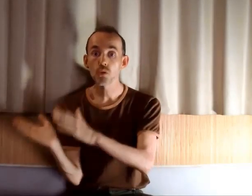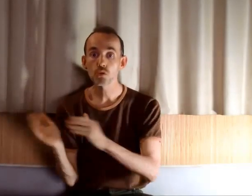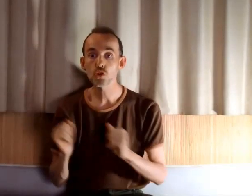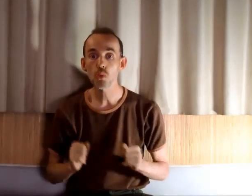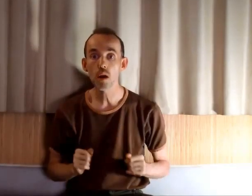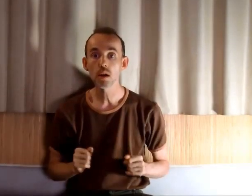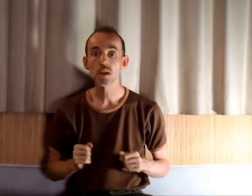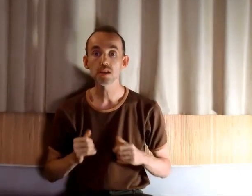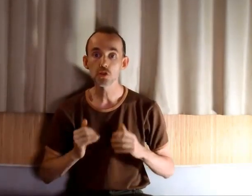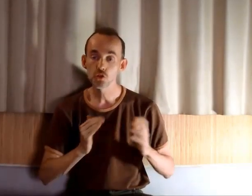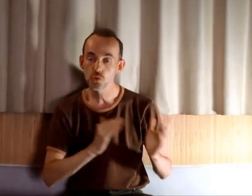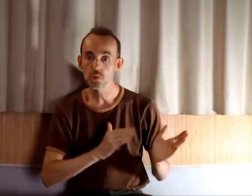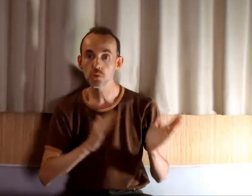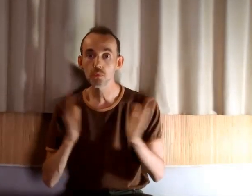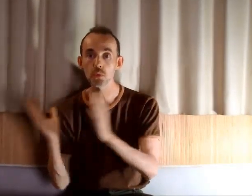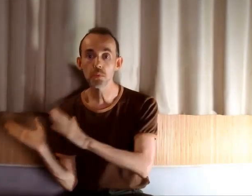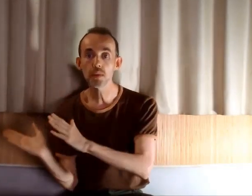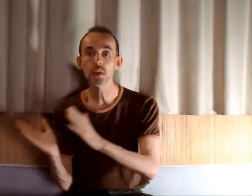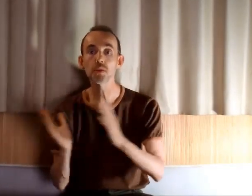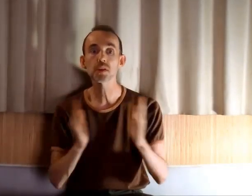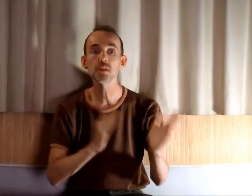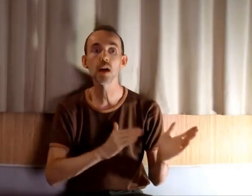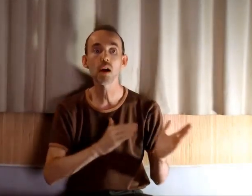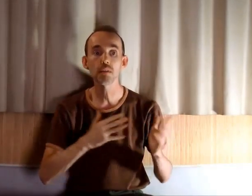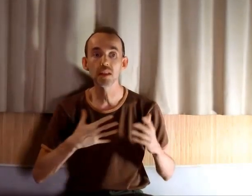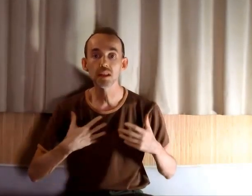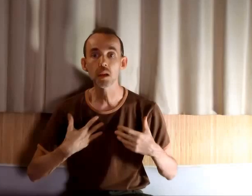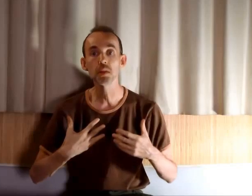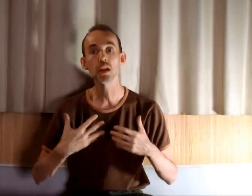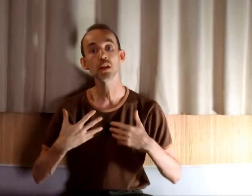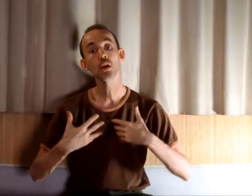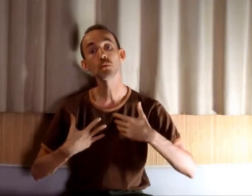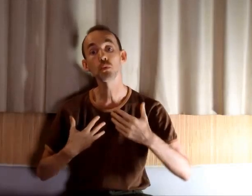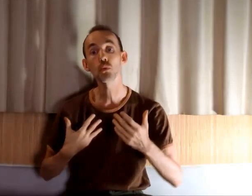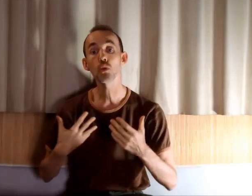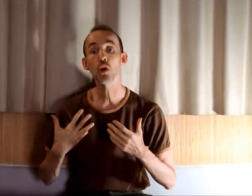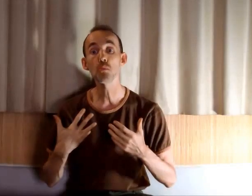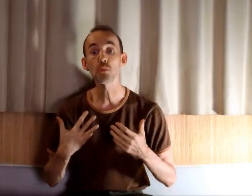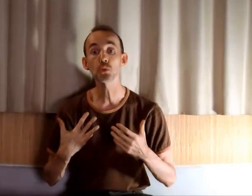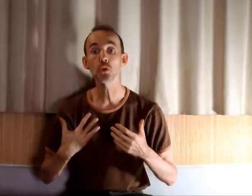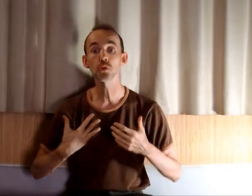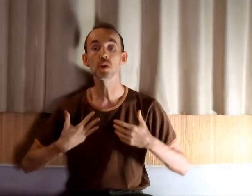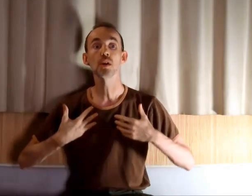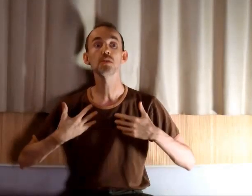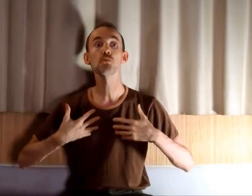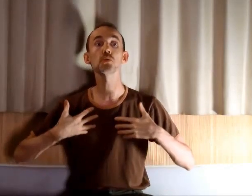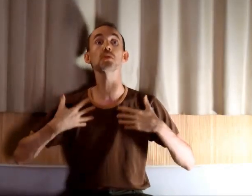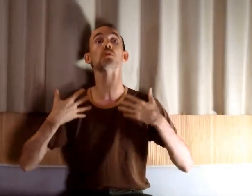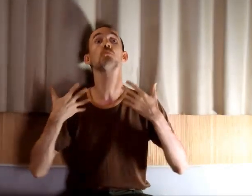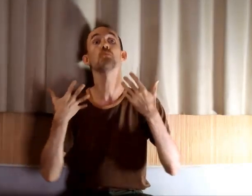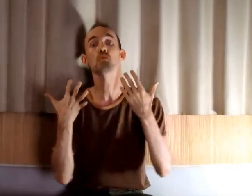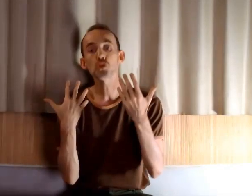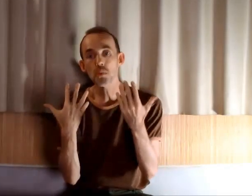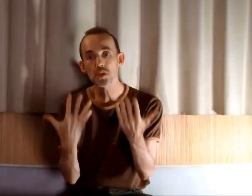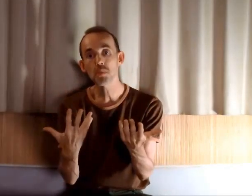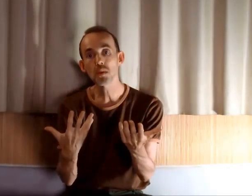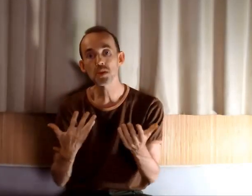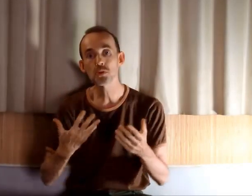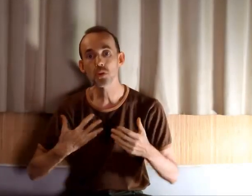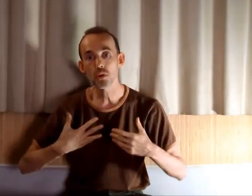choix. C'est juste votre préférence qui va déterminer vos tendances. Si vous sentez de plus commencer par les blessures